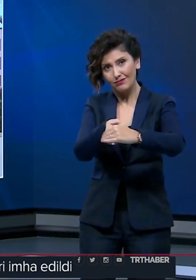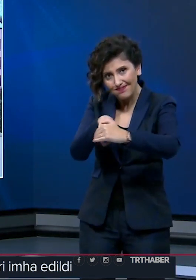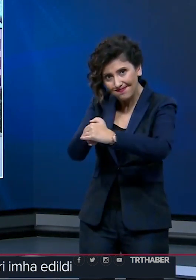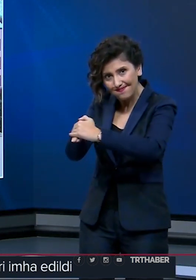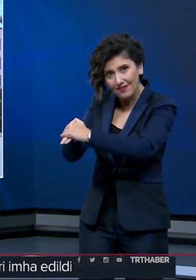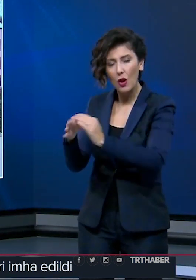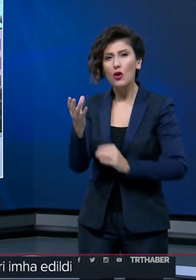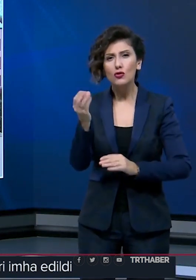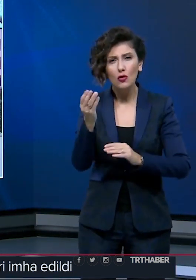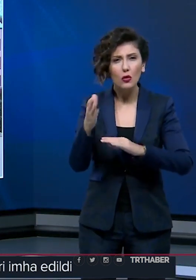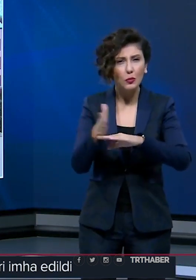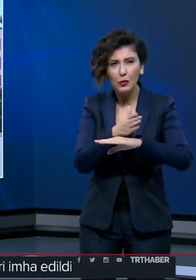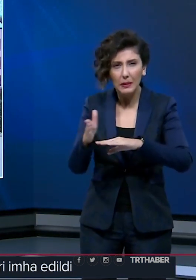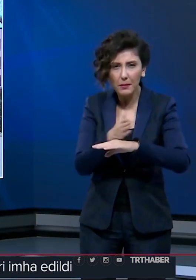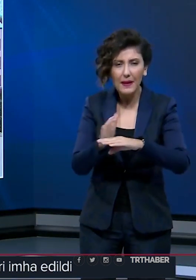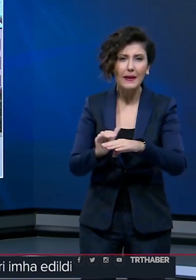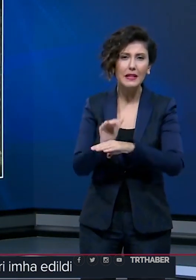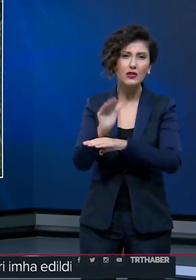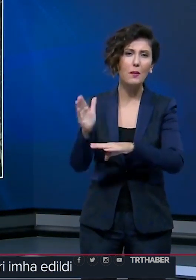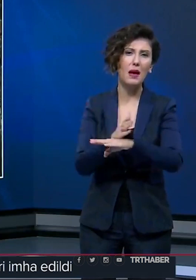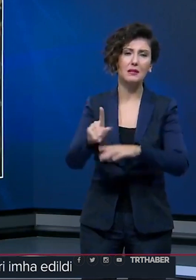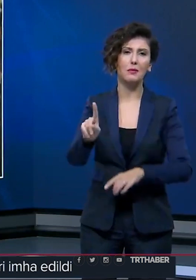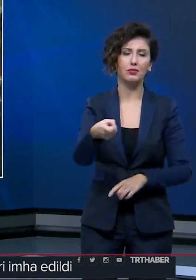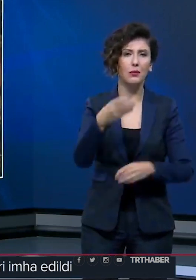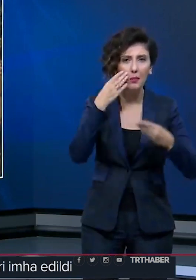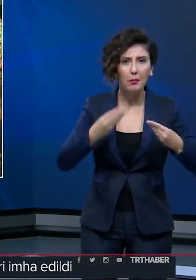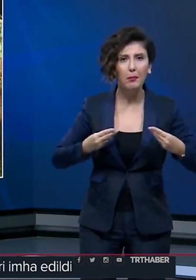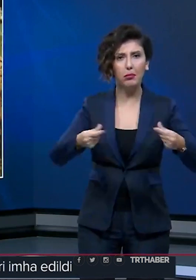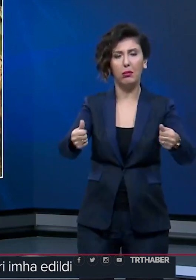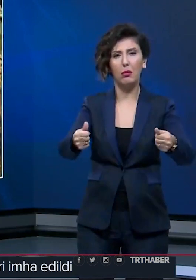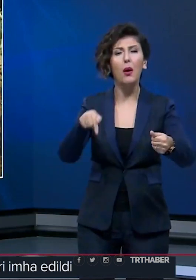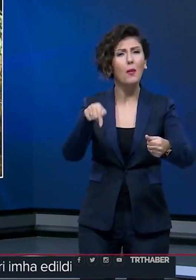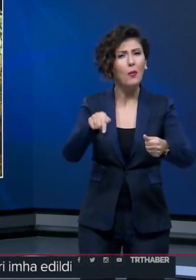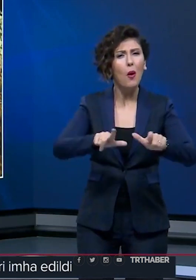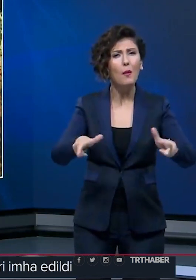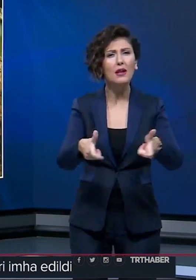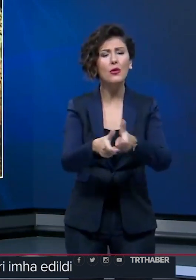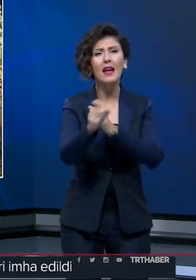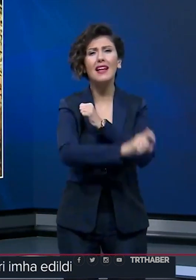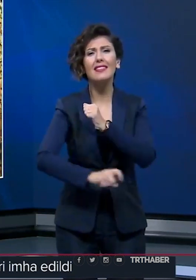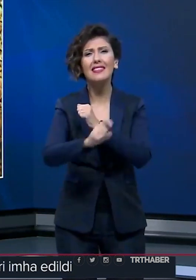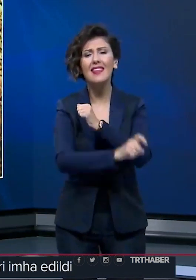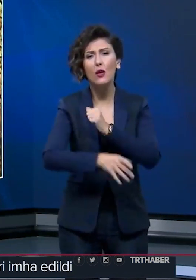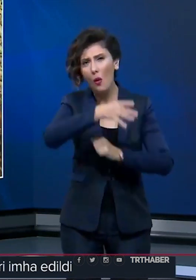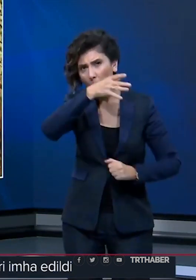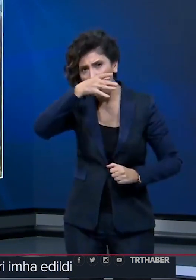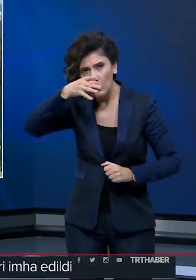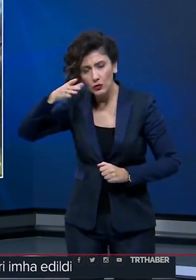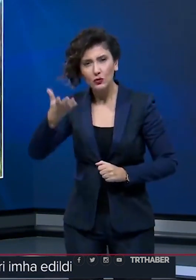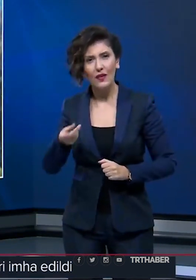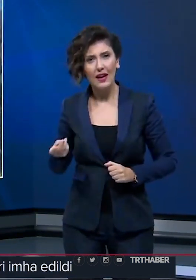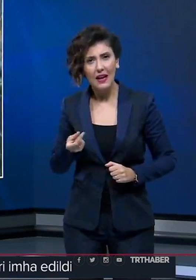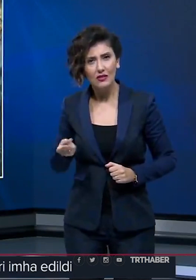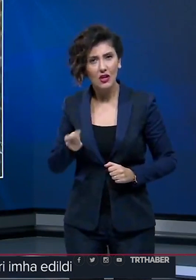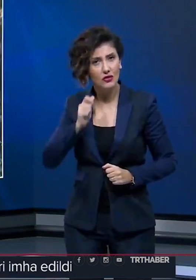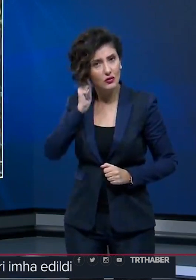ait 40 sığınakla çok sayıda mühimmat ve yaşam malzemesi imha edildi. Bu operasyonlarda terör,